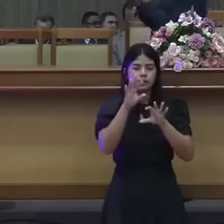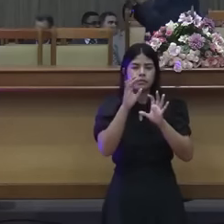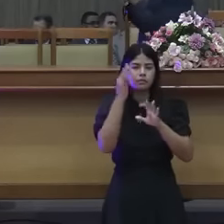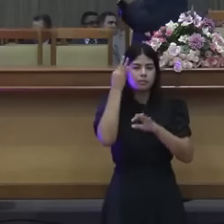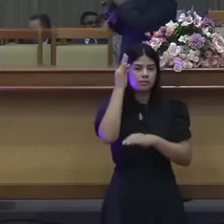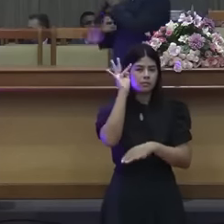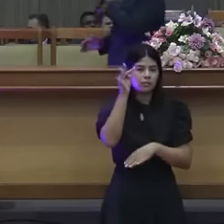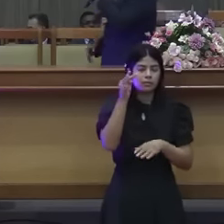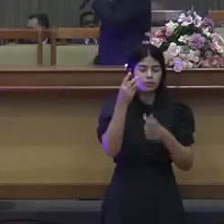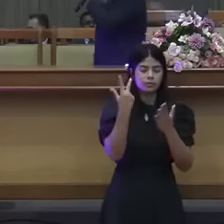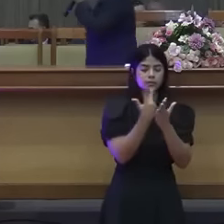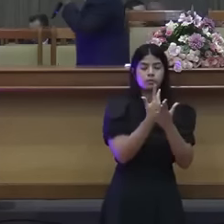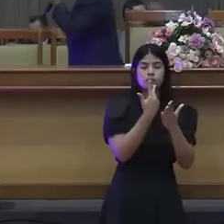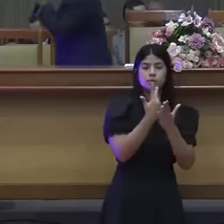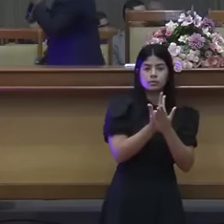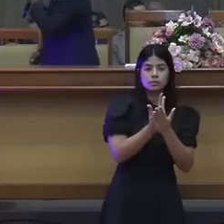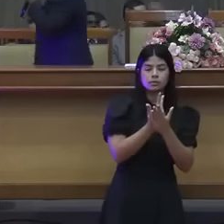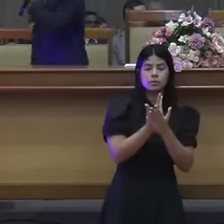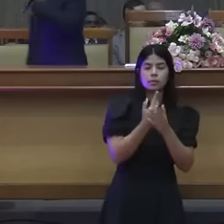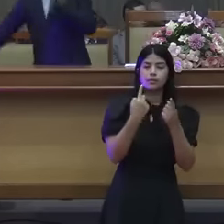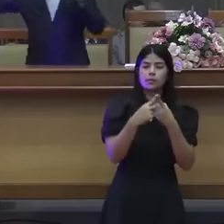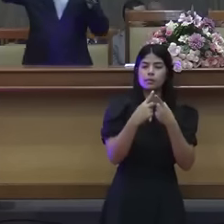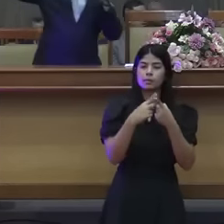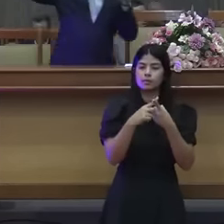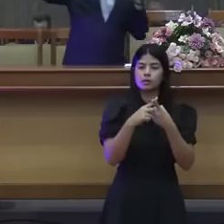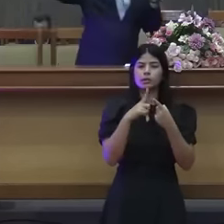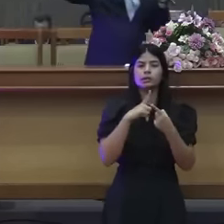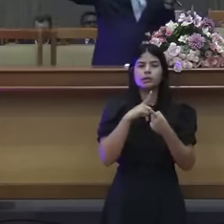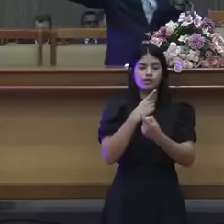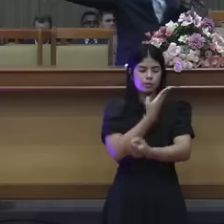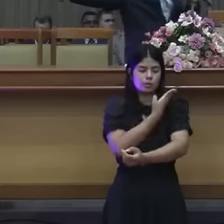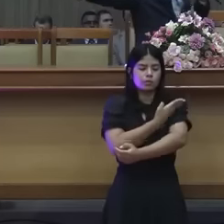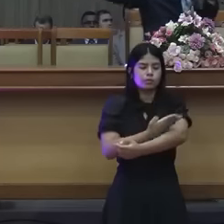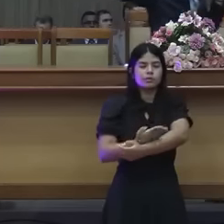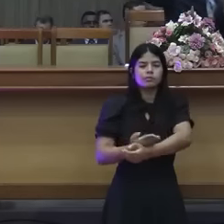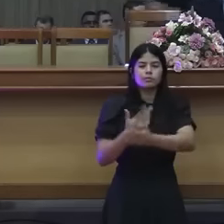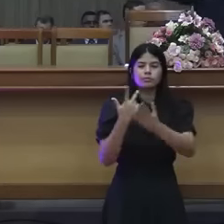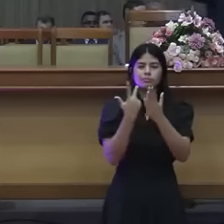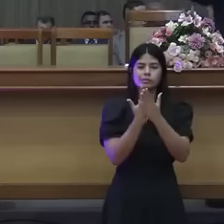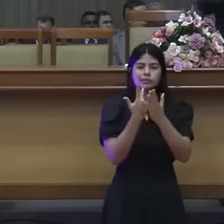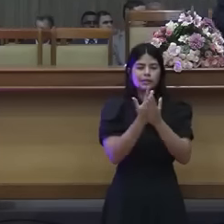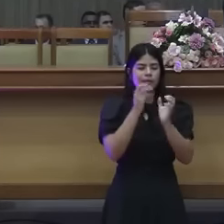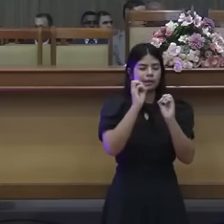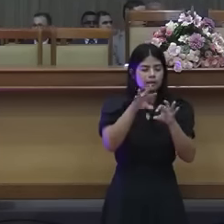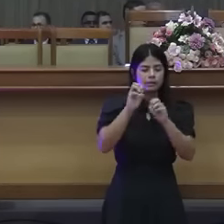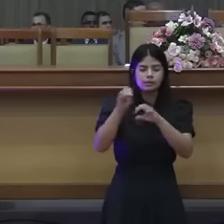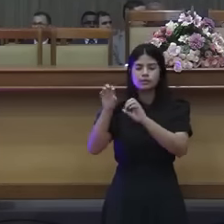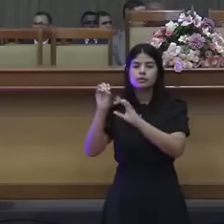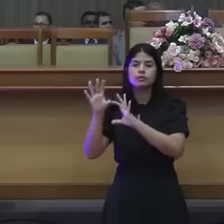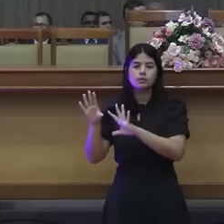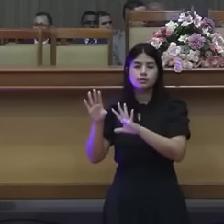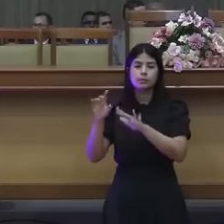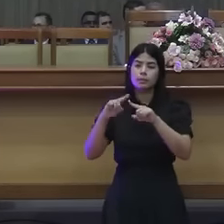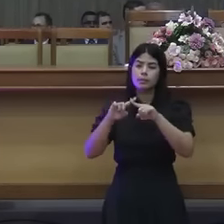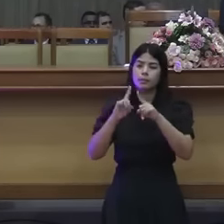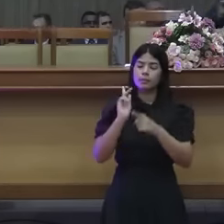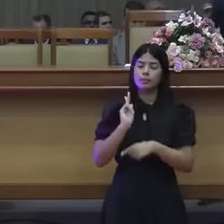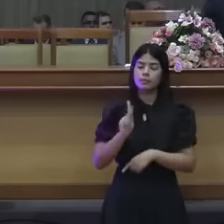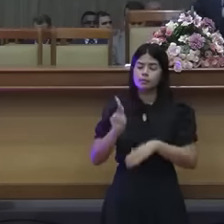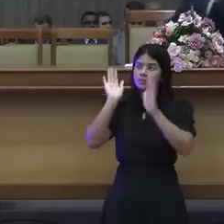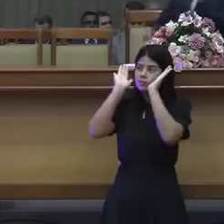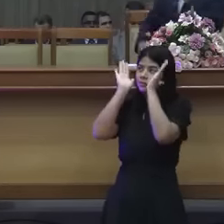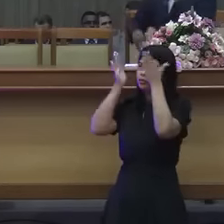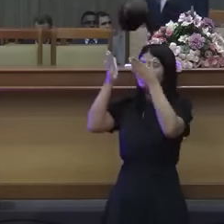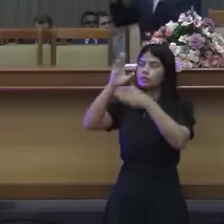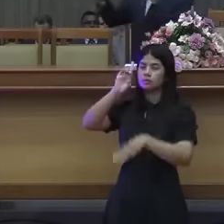e vãs sutilezas, segundo a tradição dos homens. Olha aí. Segundo os rudimentos do mundo e não segundo Cristo. Ou